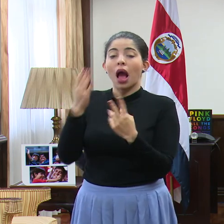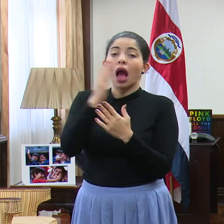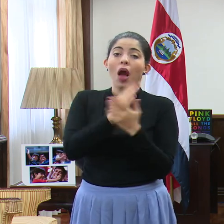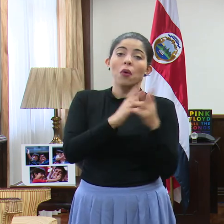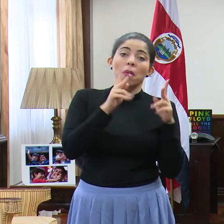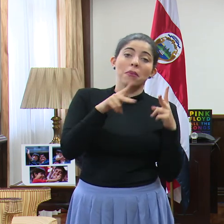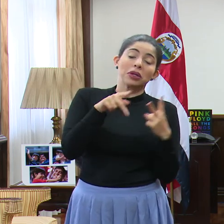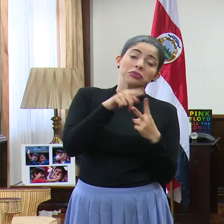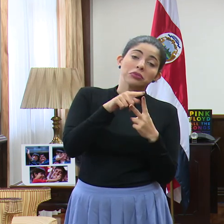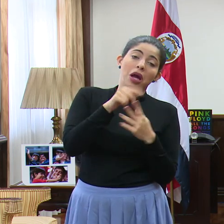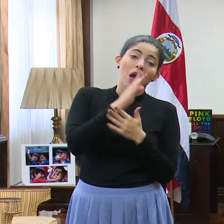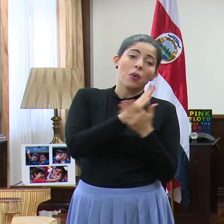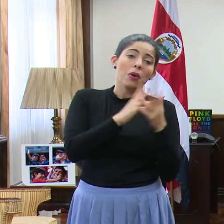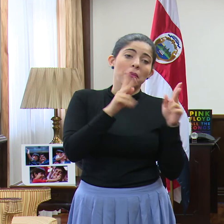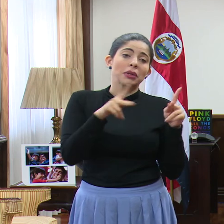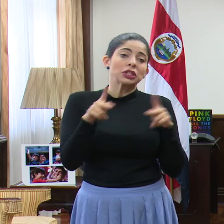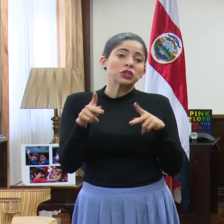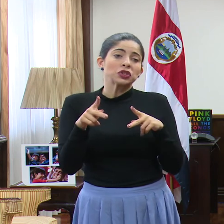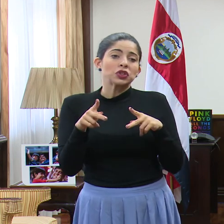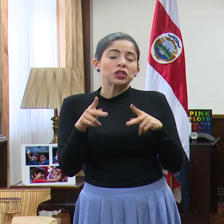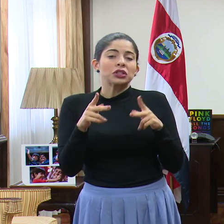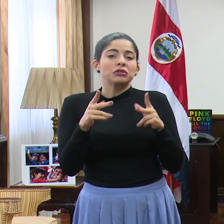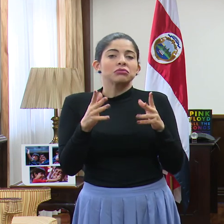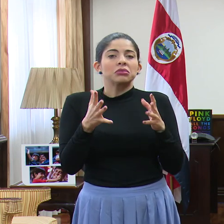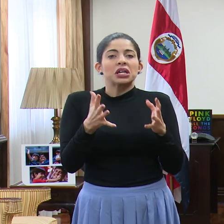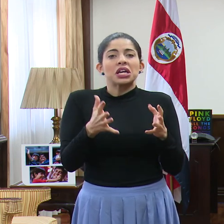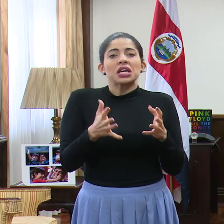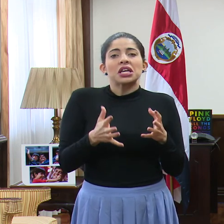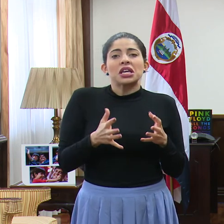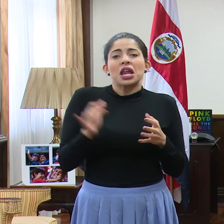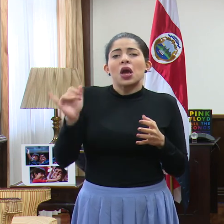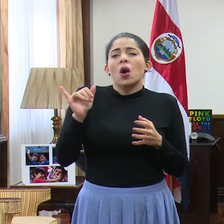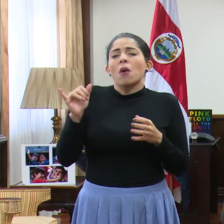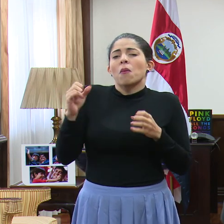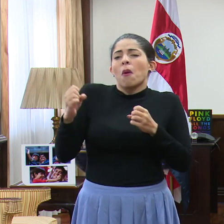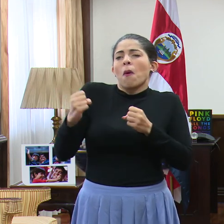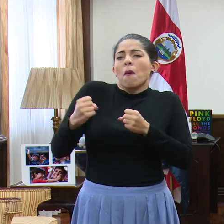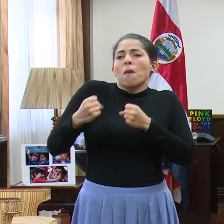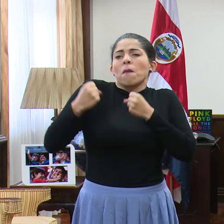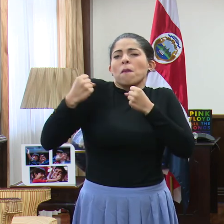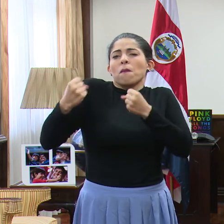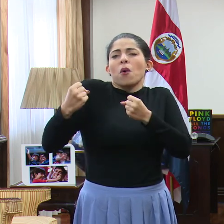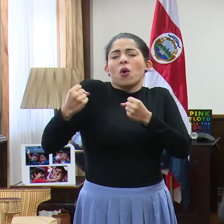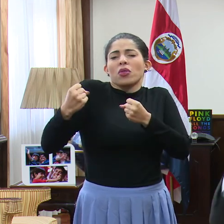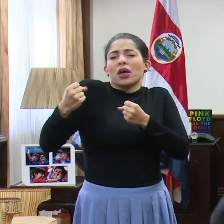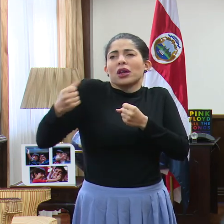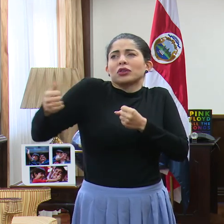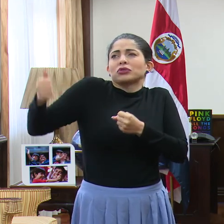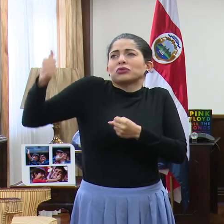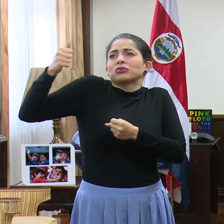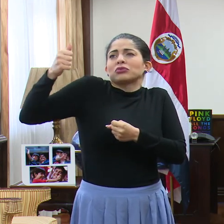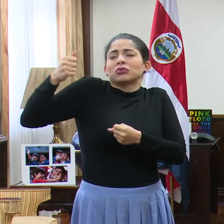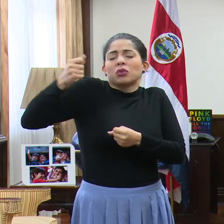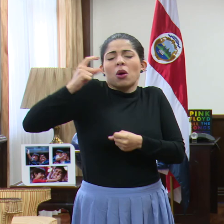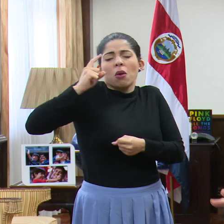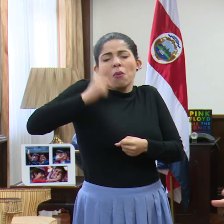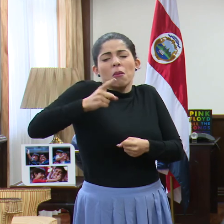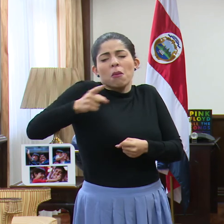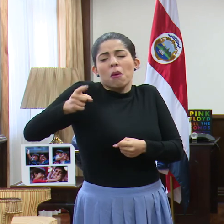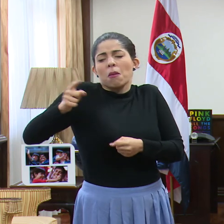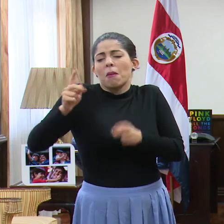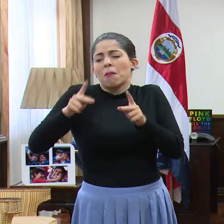personas quisieran como que un poder superior le dijera a todo mundo,